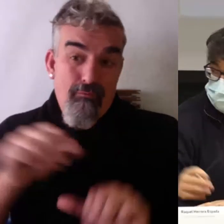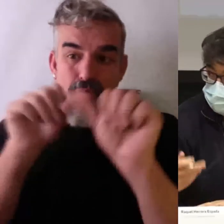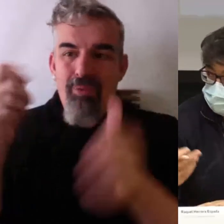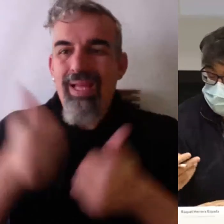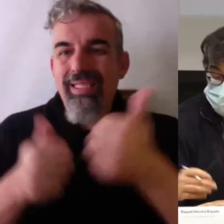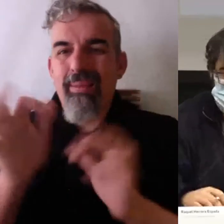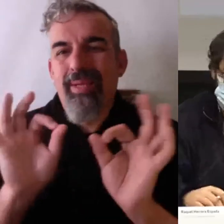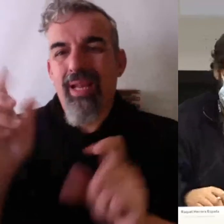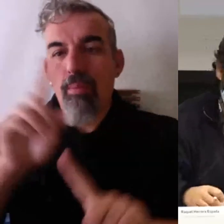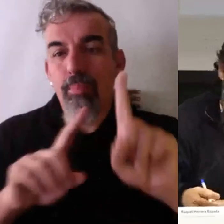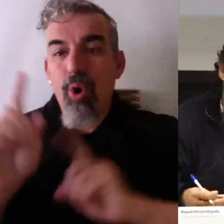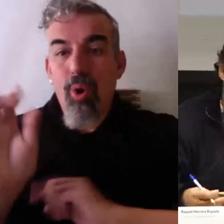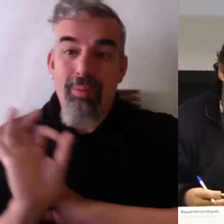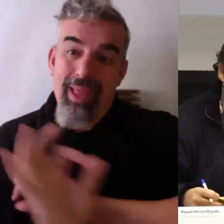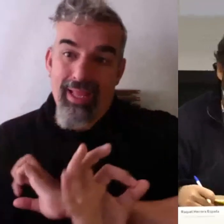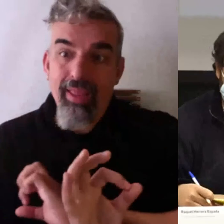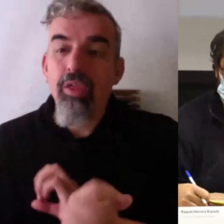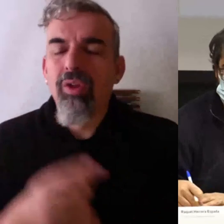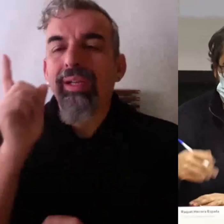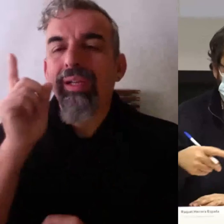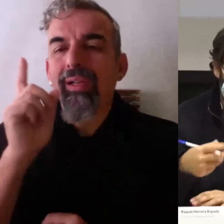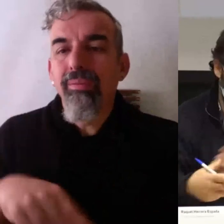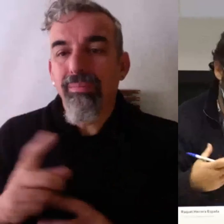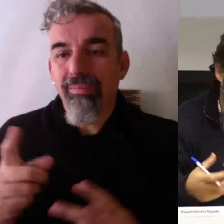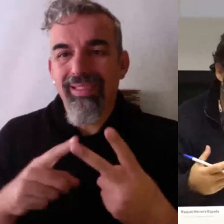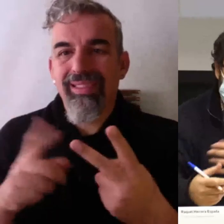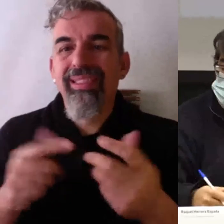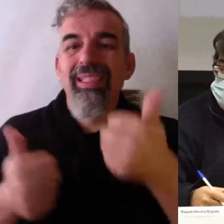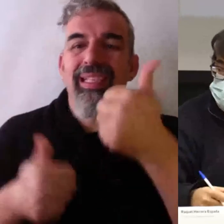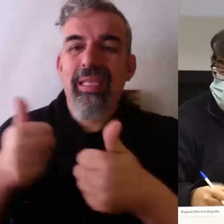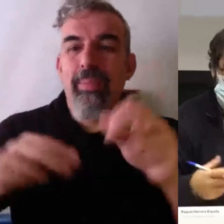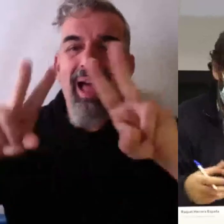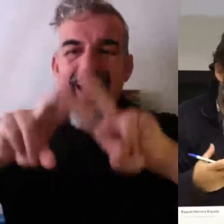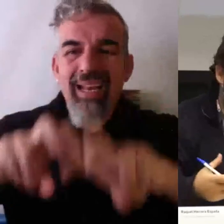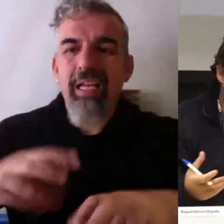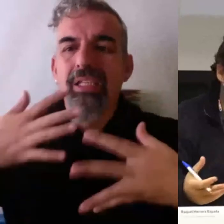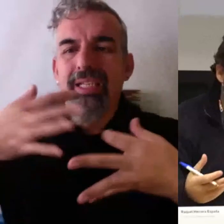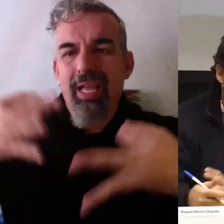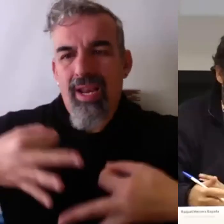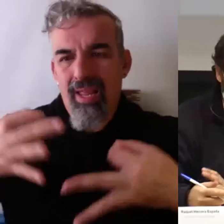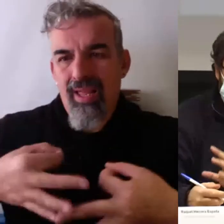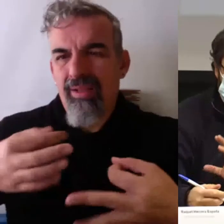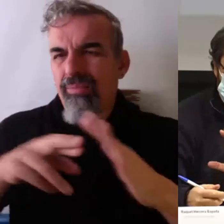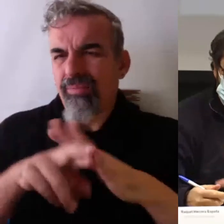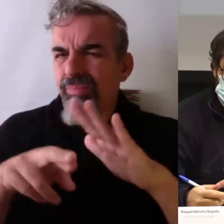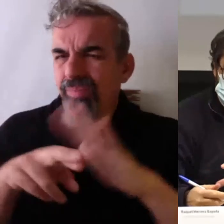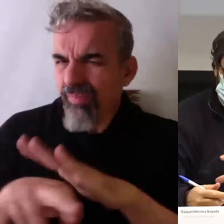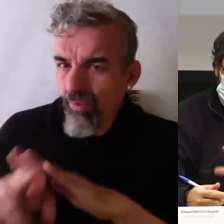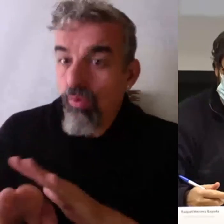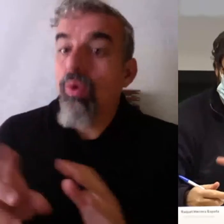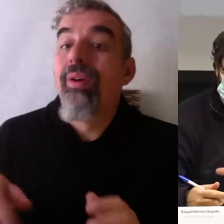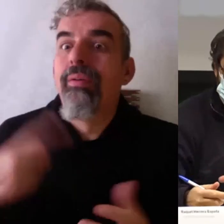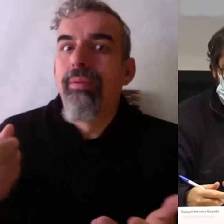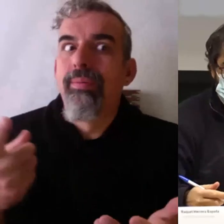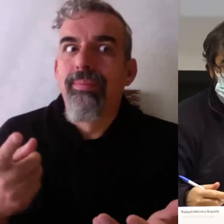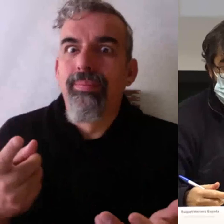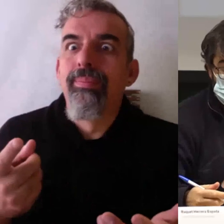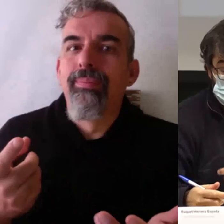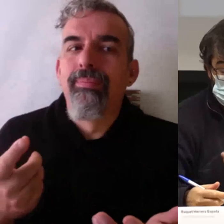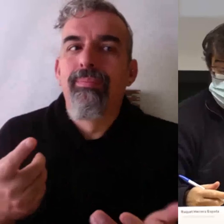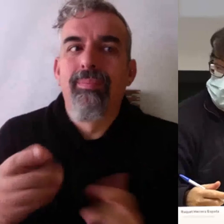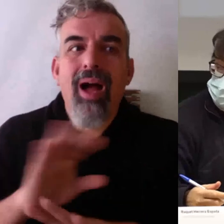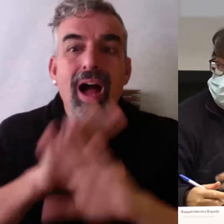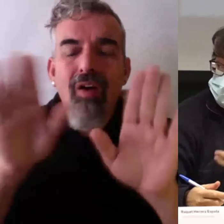bueno, el señor de pie estadística, hacemos un examen en el que tienen que hacer un análisis real, más o menos real por el monto de recursos con R, y nosotros hacemos dos cosas. Una,